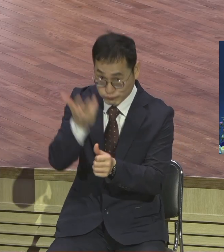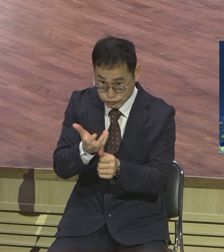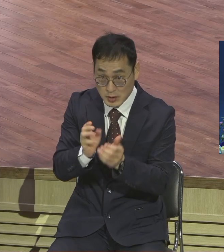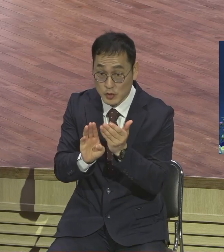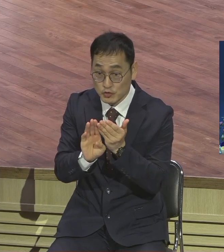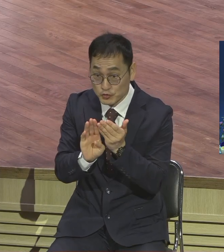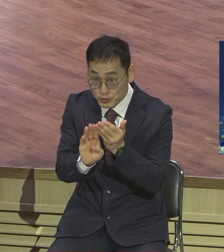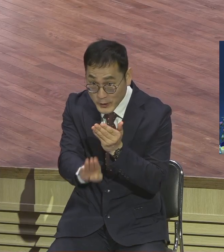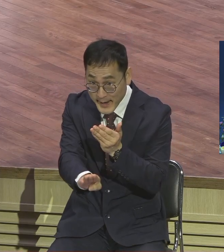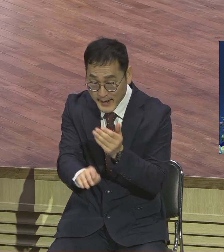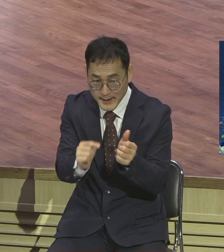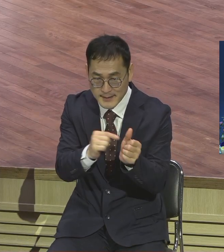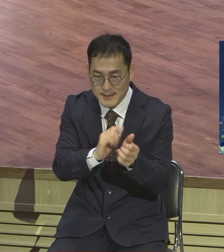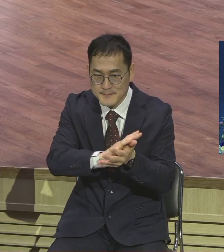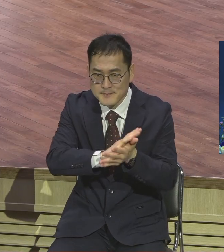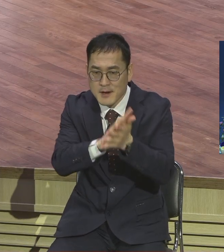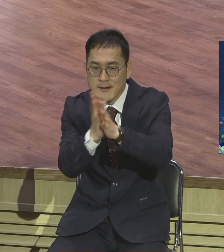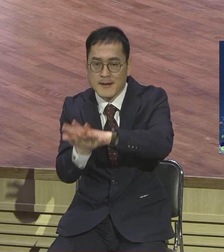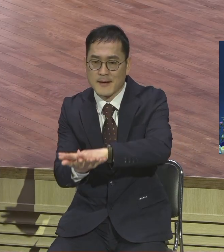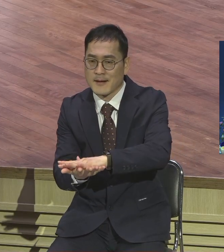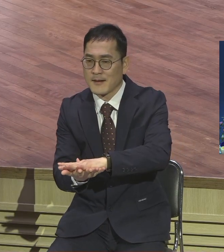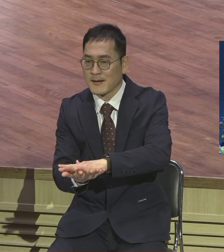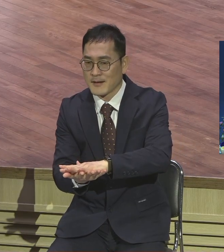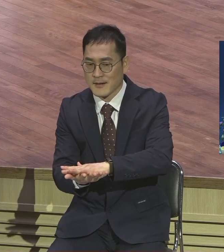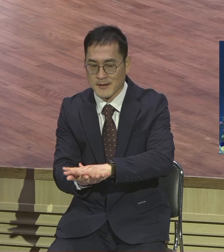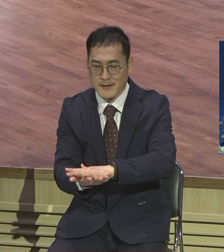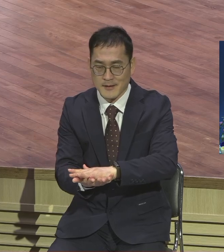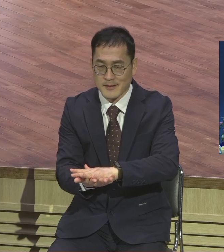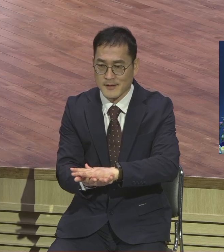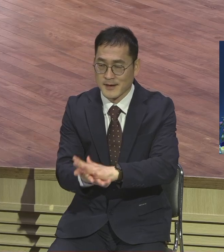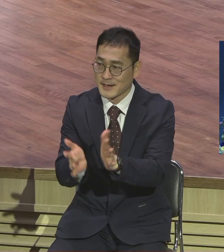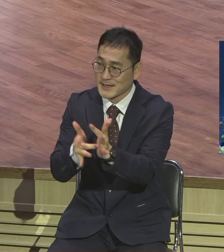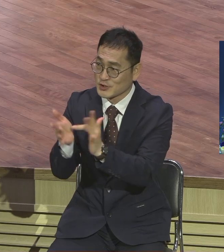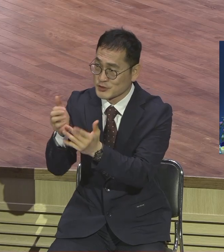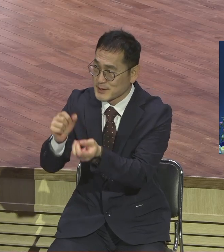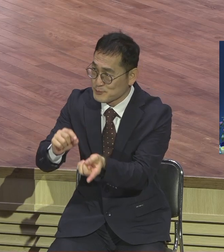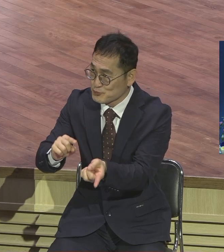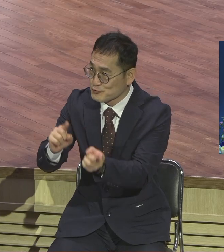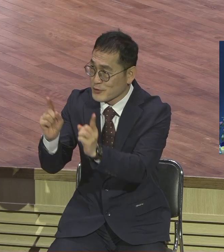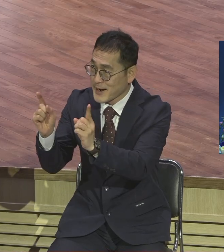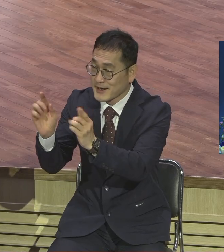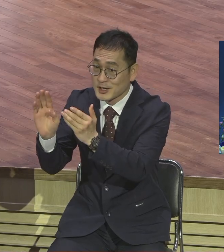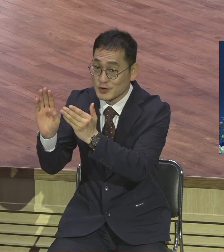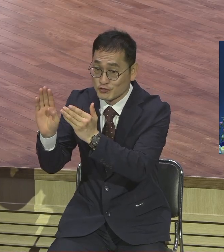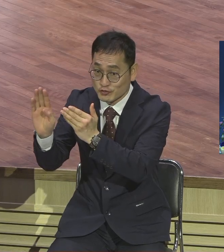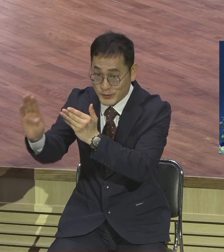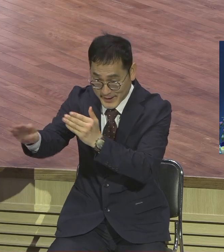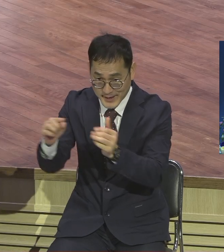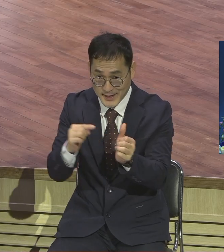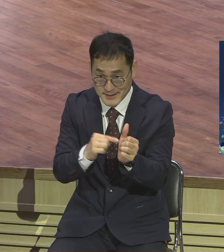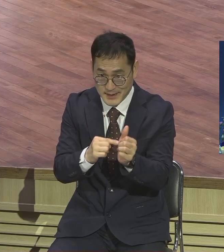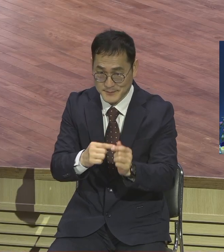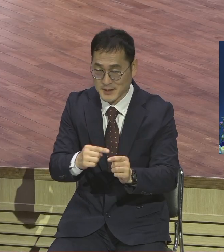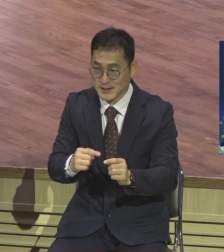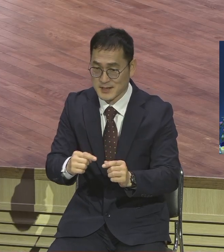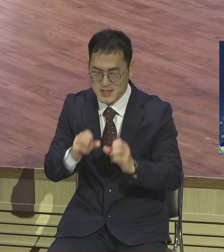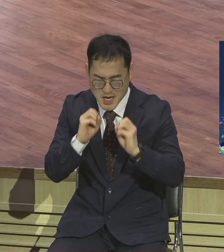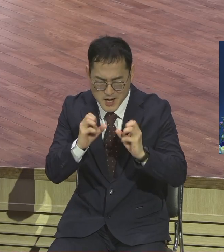변화된 삶을 살았습니다 예수님께서 부활하시고 난 이후에 야구부는 뭐요 순교 당한까지가 얼마나 걸렸느냐